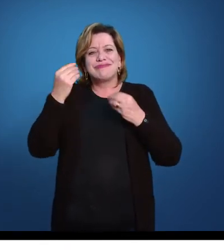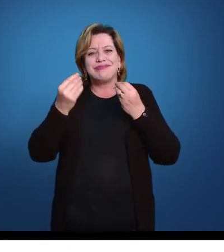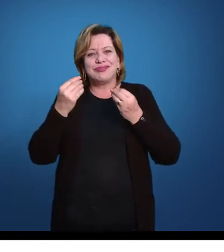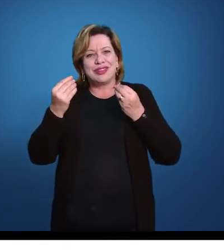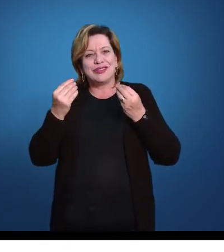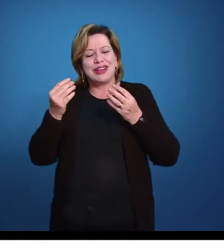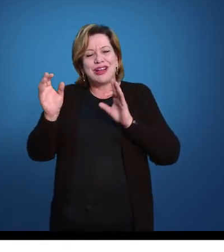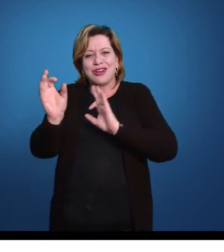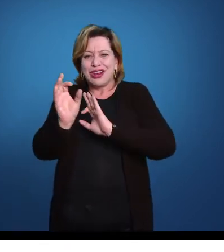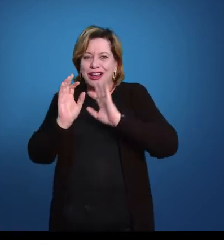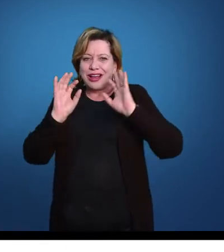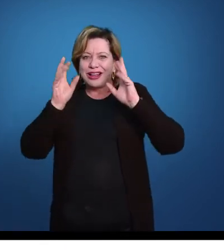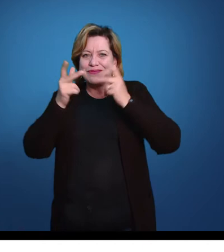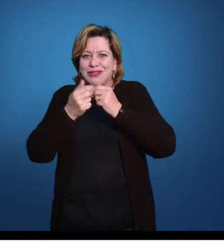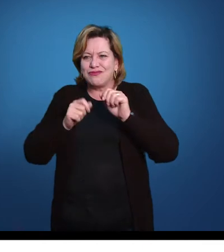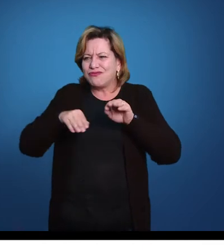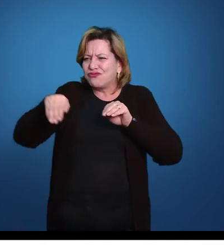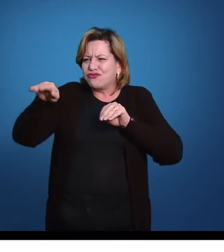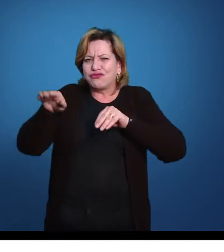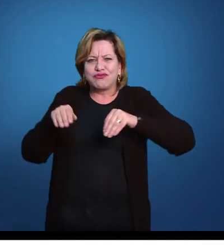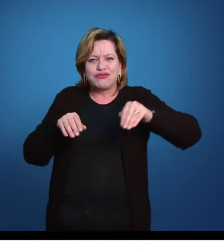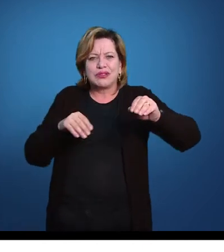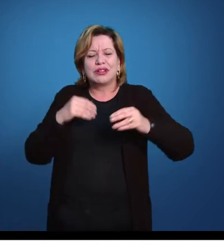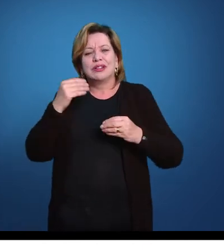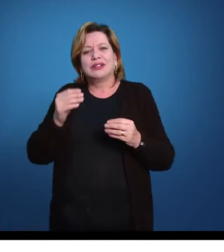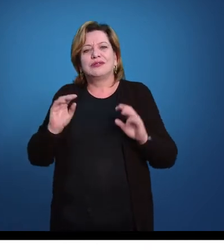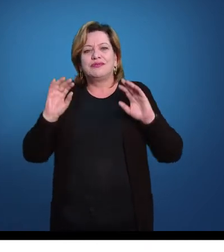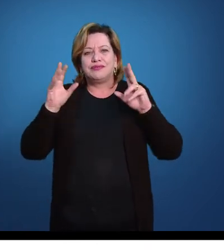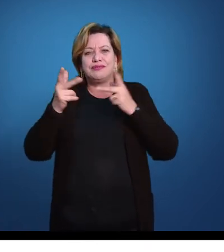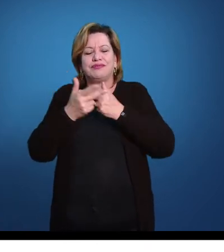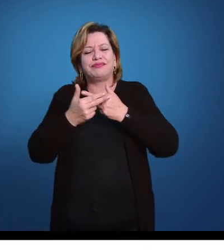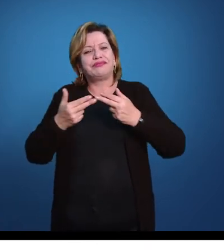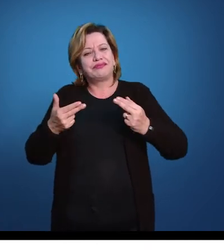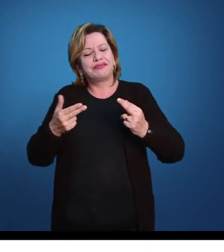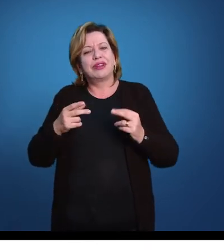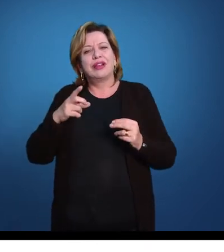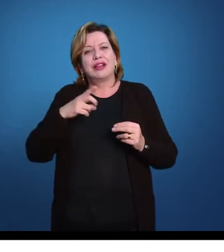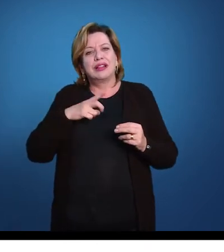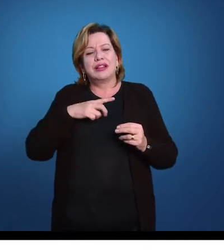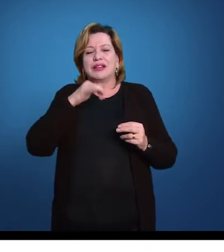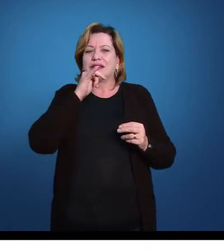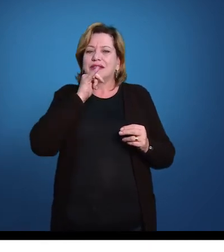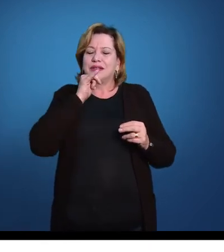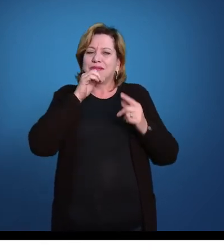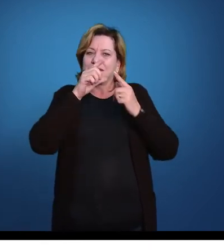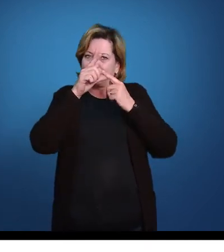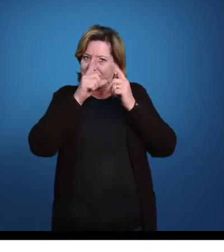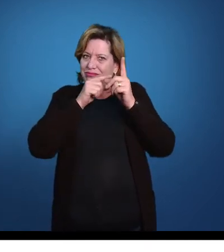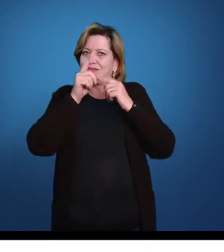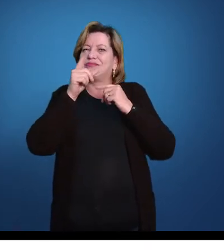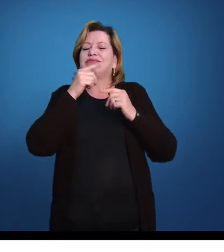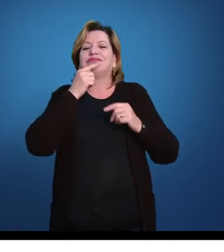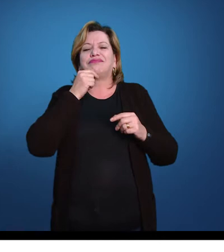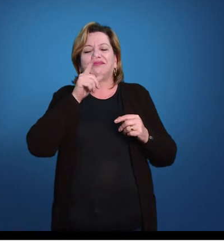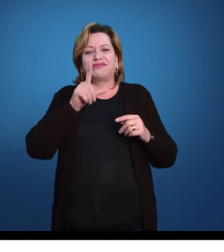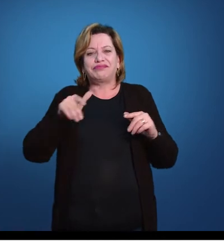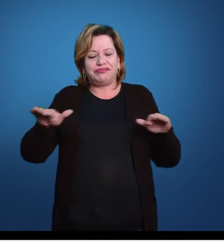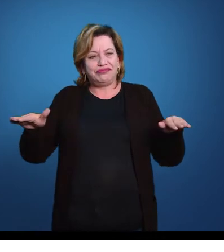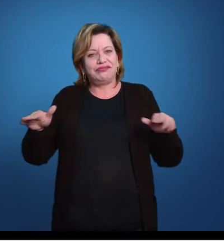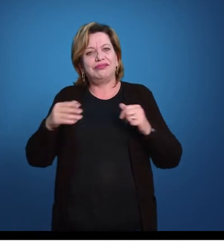agora errante. Então, desse animal, que a gente teria, por exemplo, a estrela do mar, seria um exemplo típico, eu vou usar